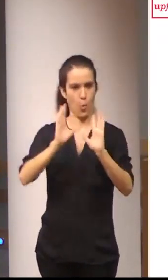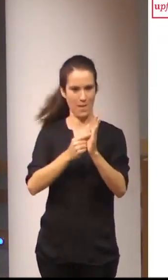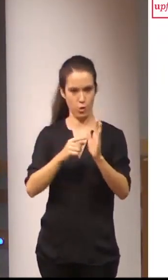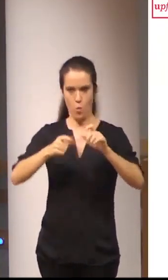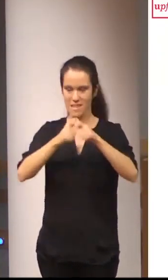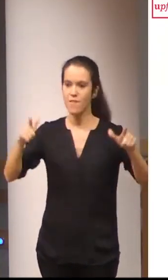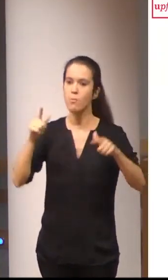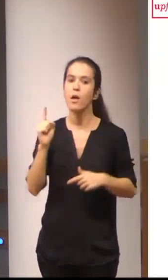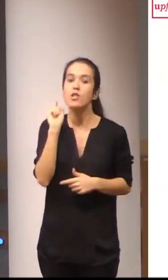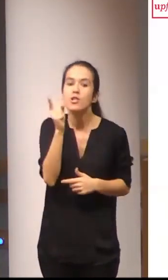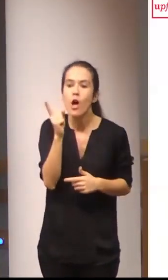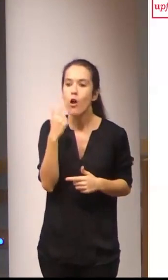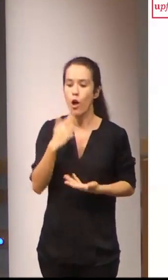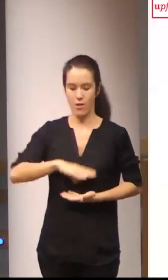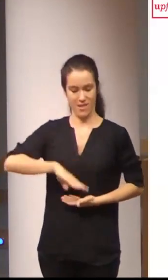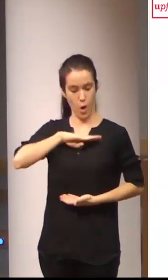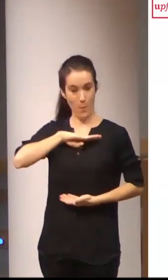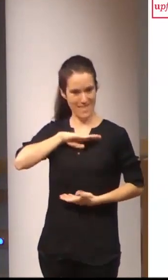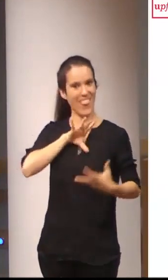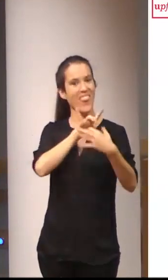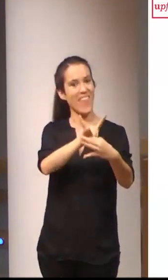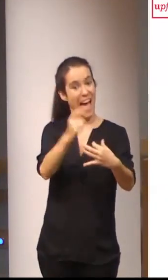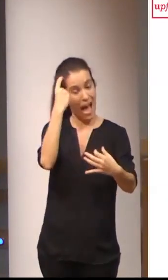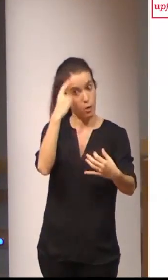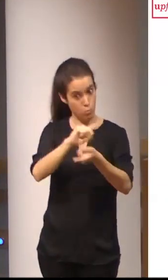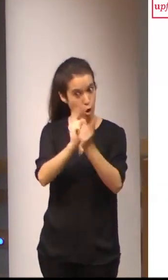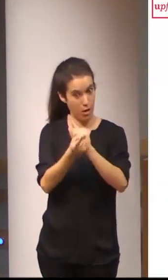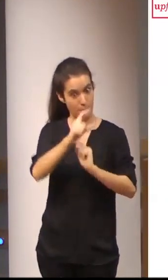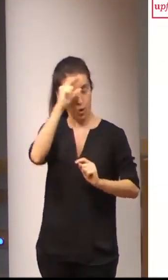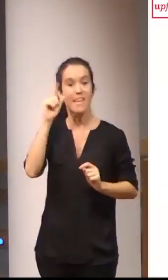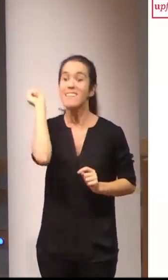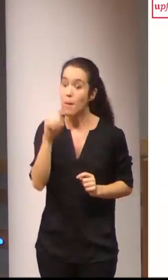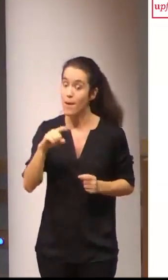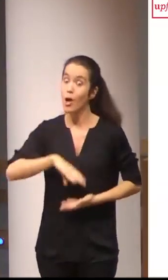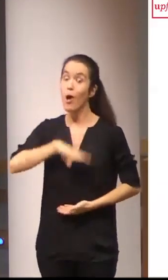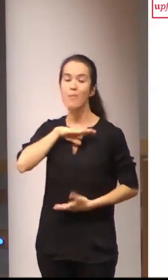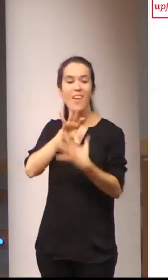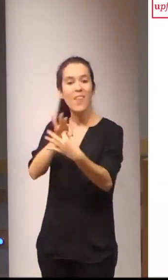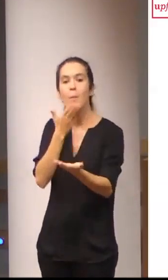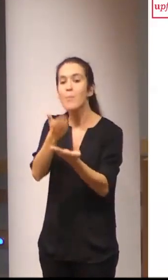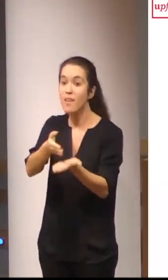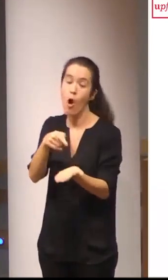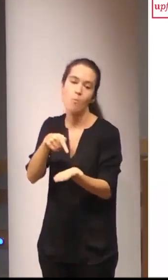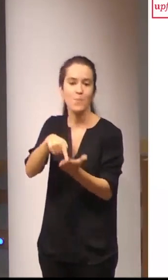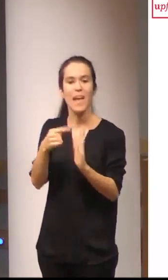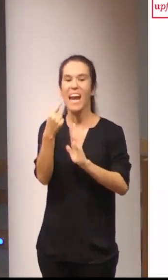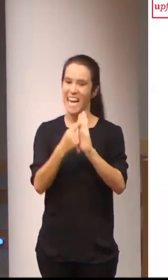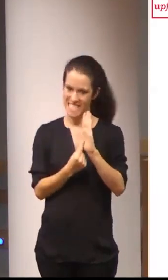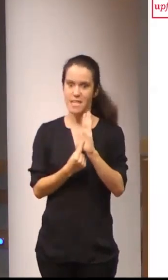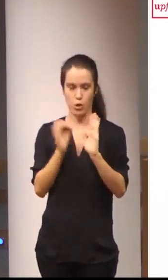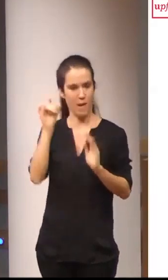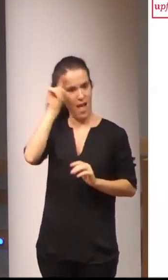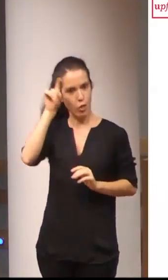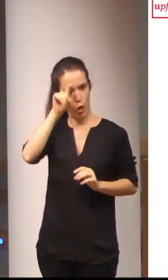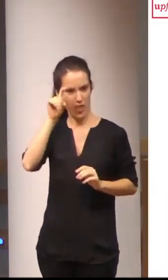pero no solamente cambian las competencias que asociamos a los estudiantes, sino que también cambian las competencias que pedimos o los requisitos que pedimos a los